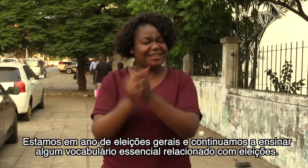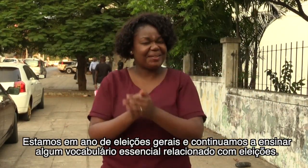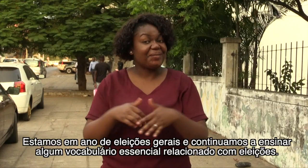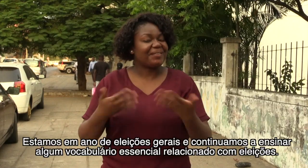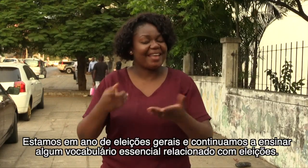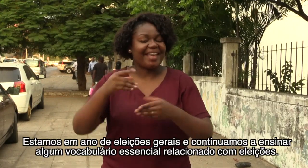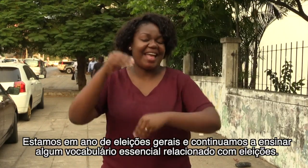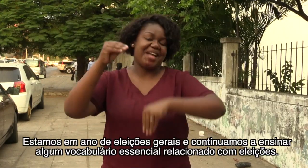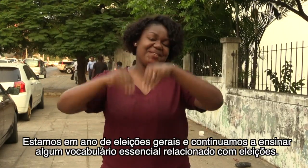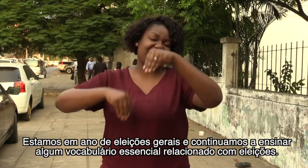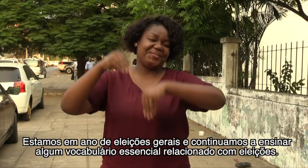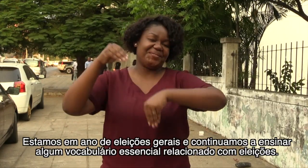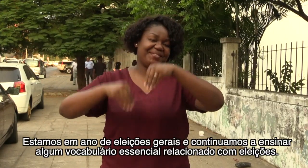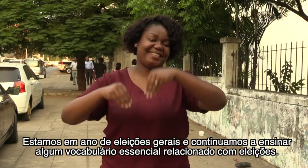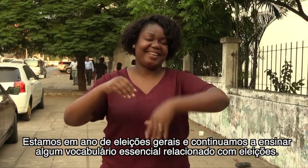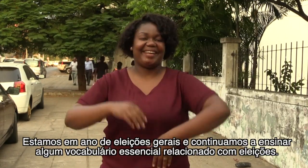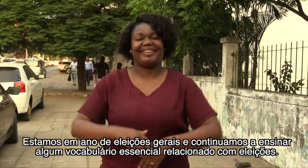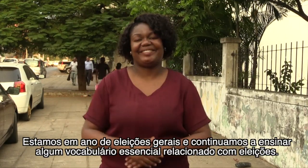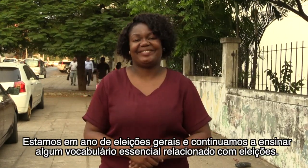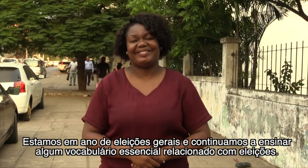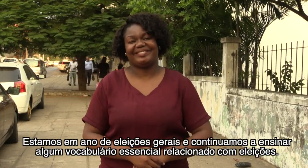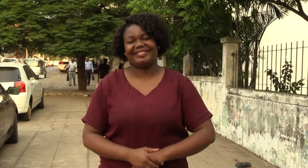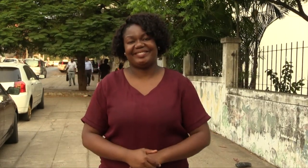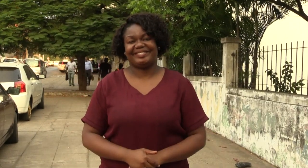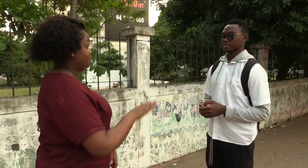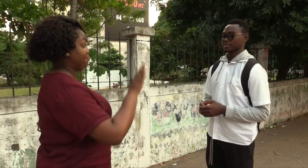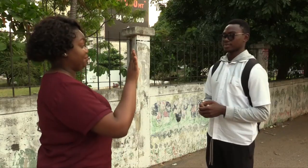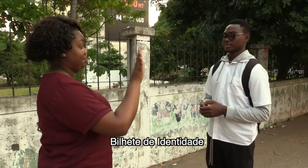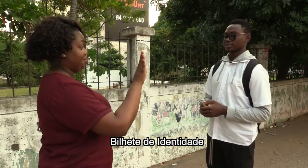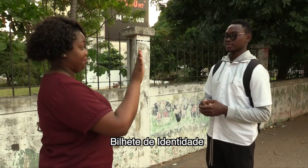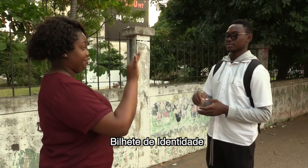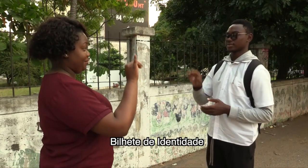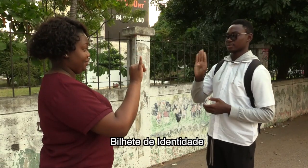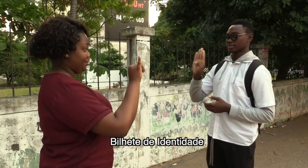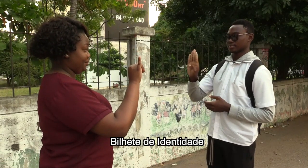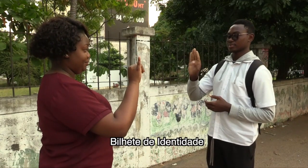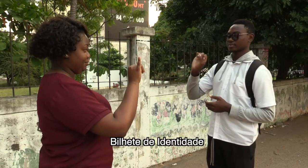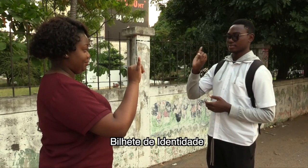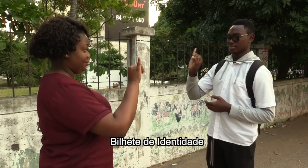ensinar o vocabulário essencial relacionado com eleições. Bilhete de identidade,